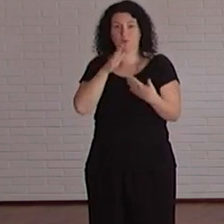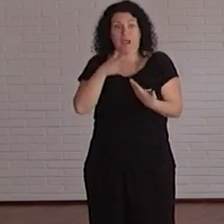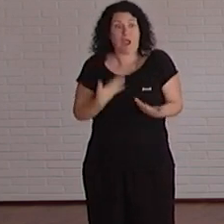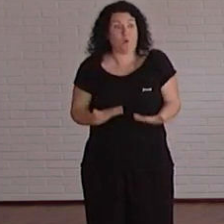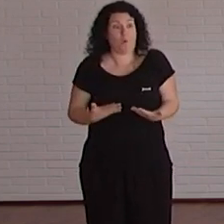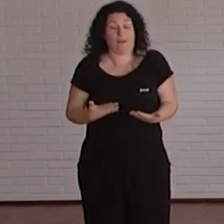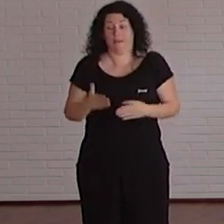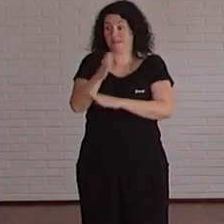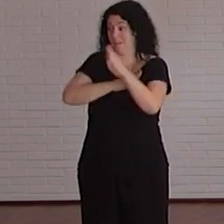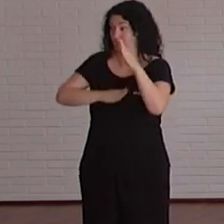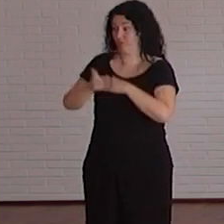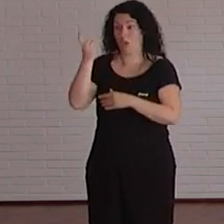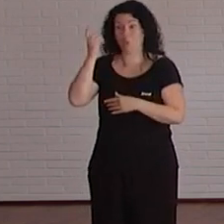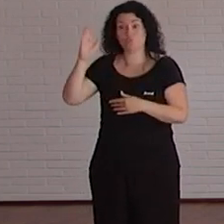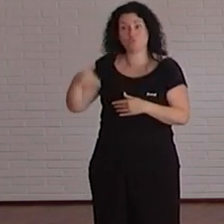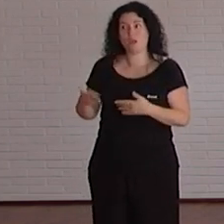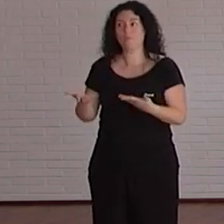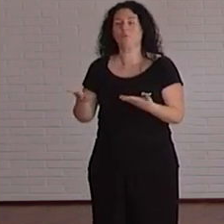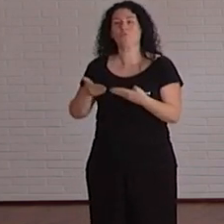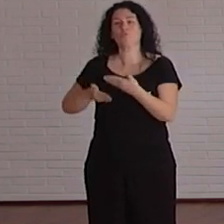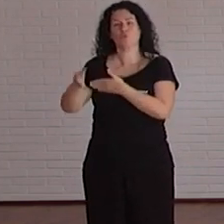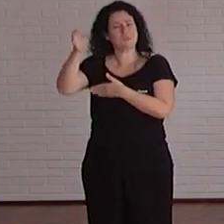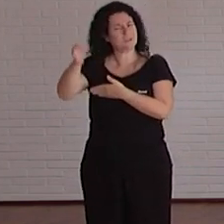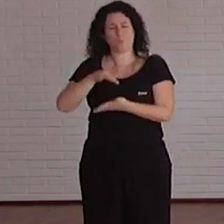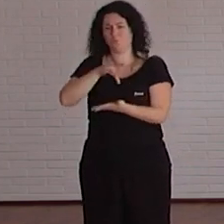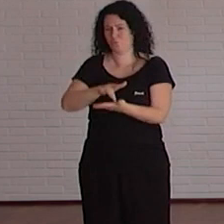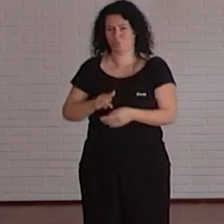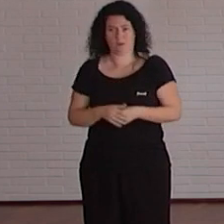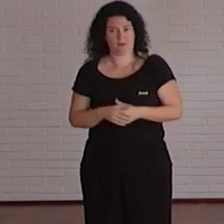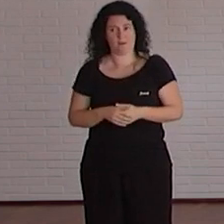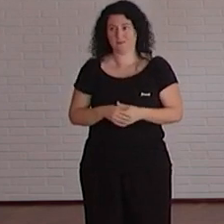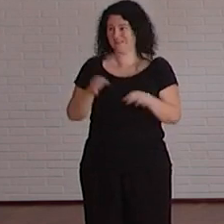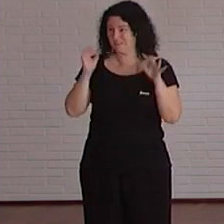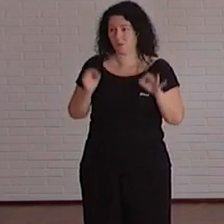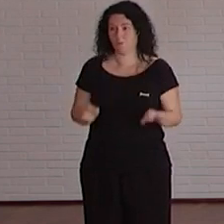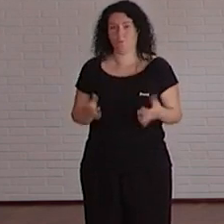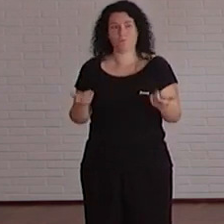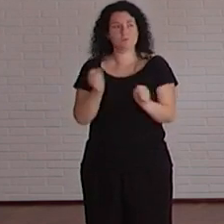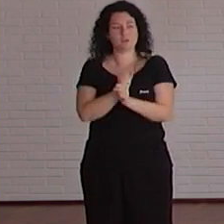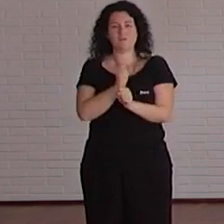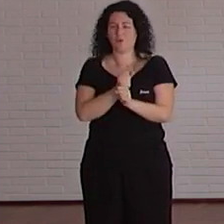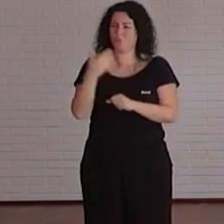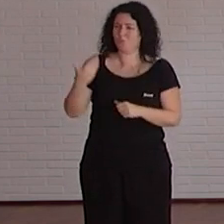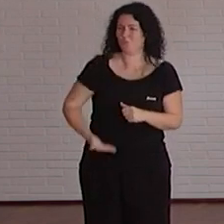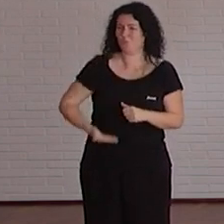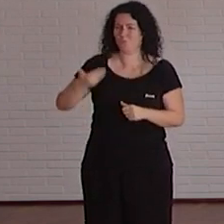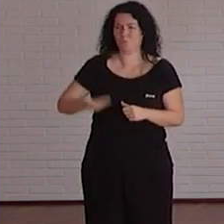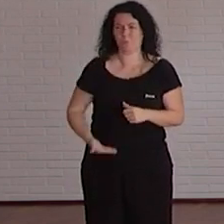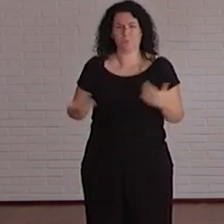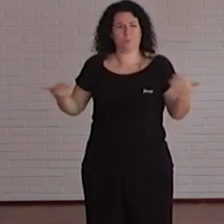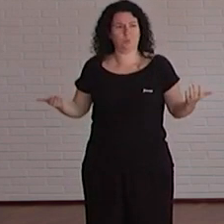estudiante con discapacidad pero en un futuro seguro que lo vas a tener con lo cual hay una labor muy importante que tiene que hacer